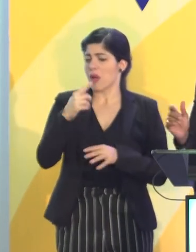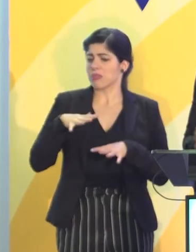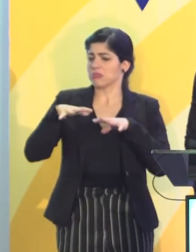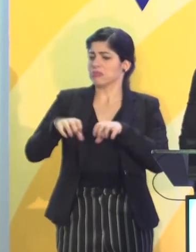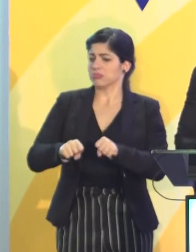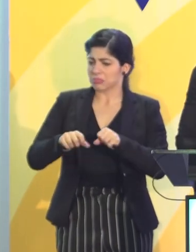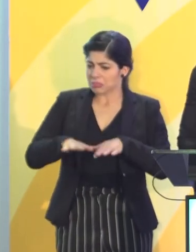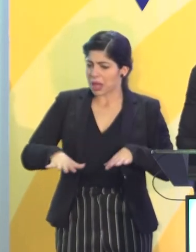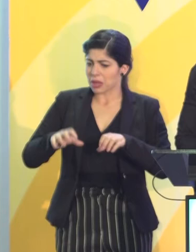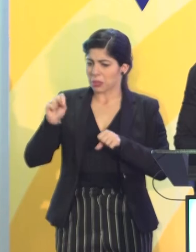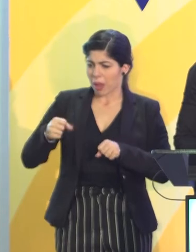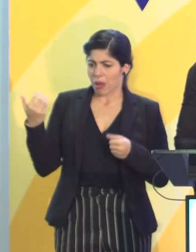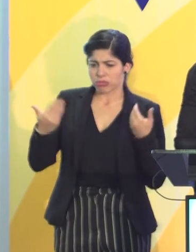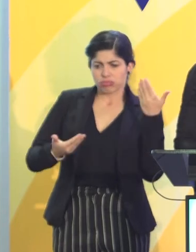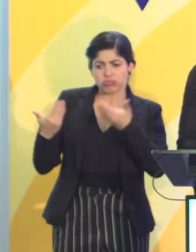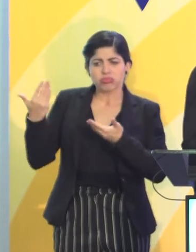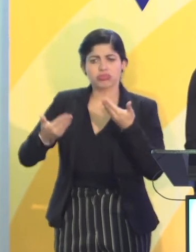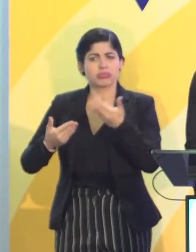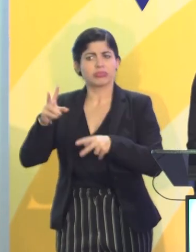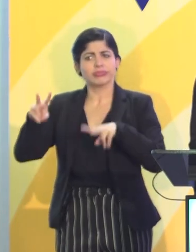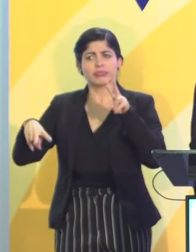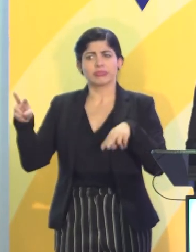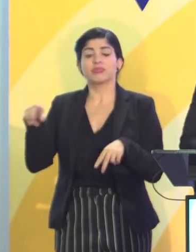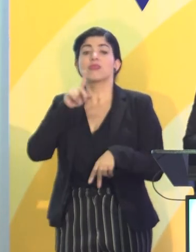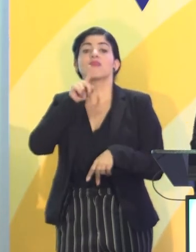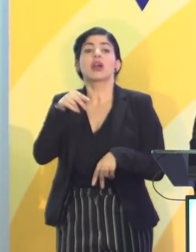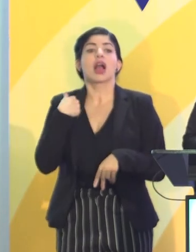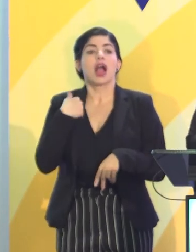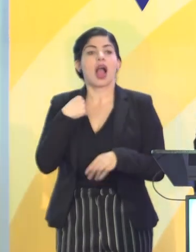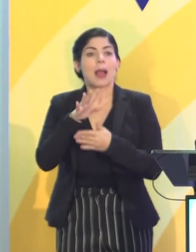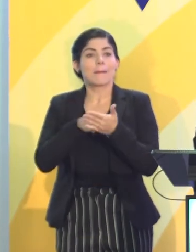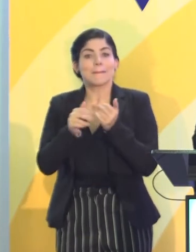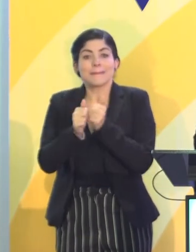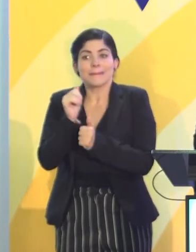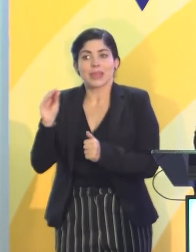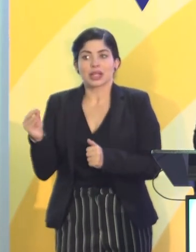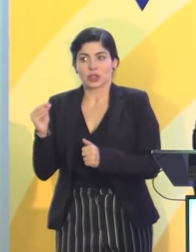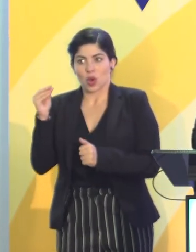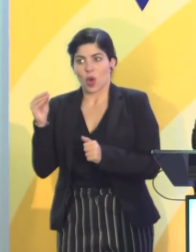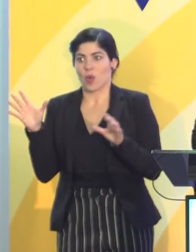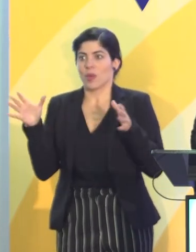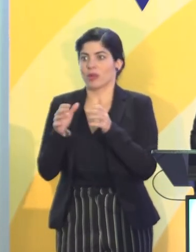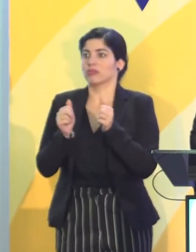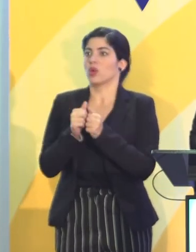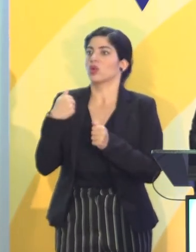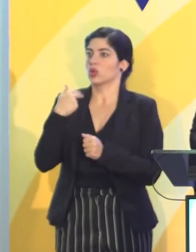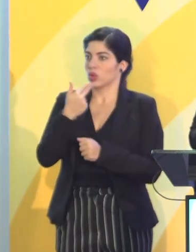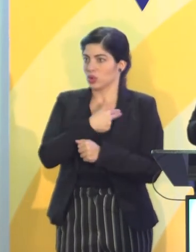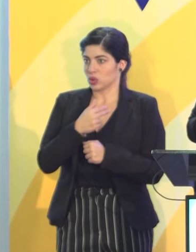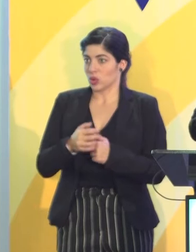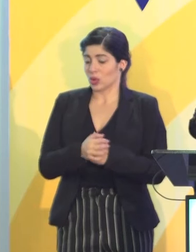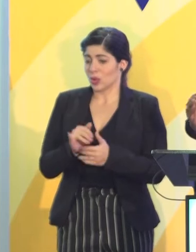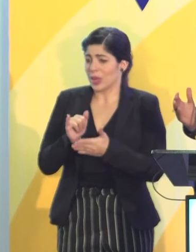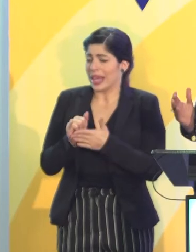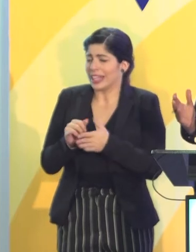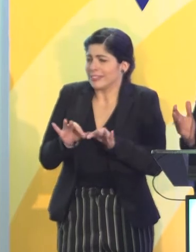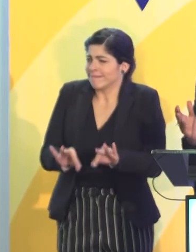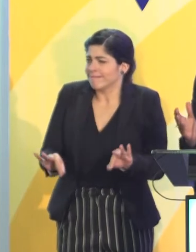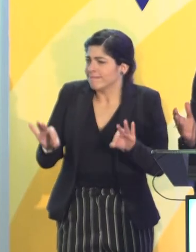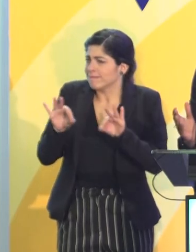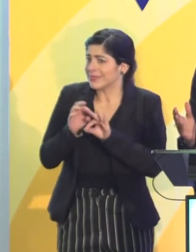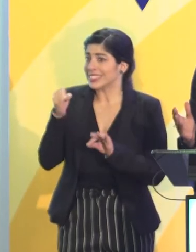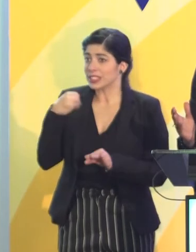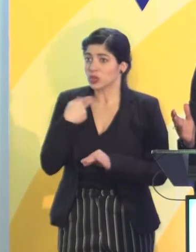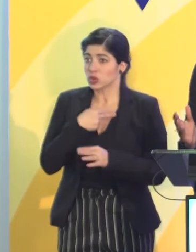espacio para aportar los ciertos casos que tenemos a la gente más joven con nosotros y con nosotras. Y eso es fundamental